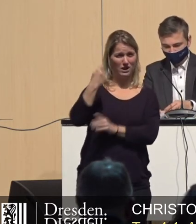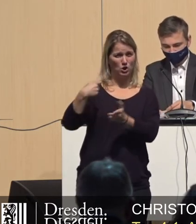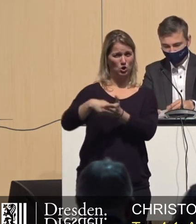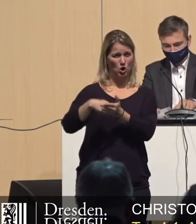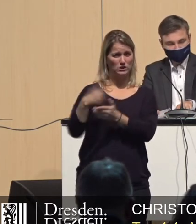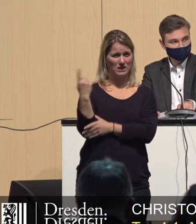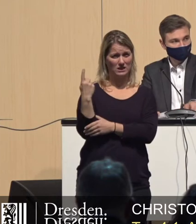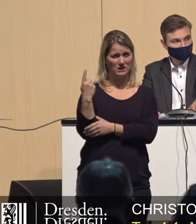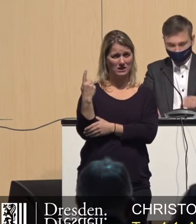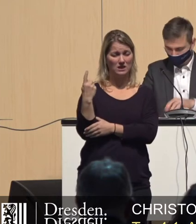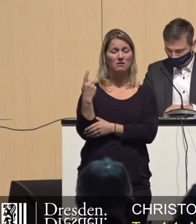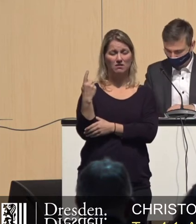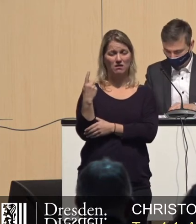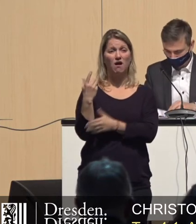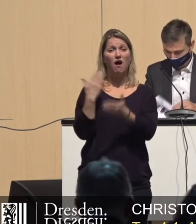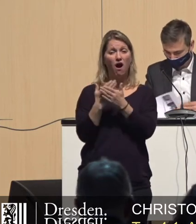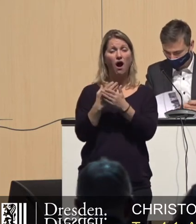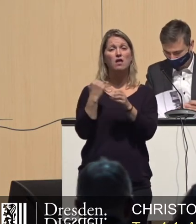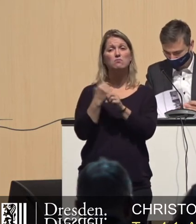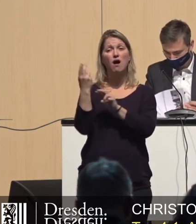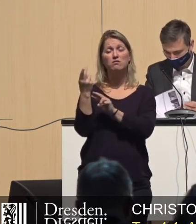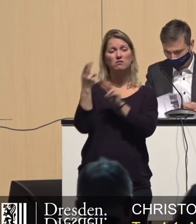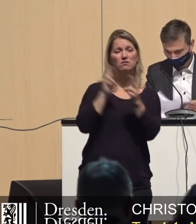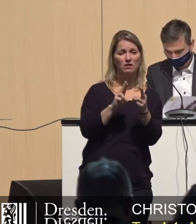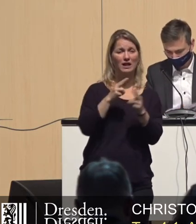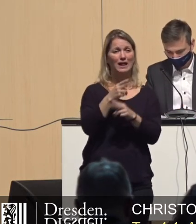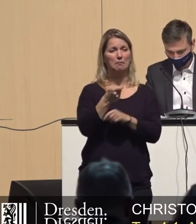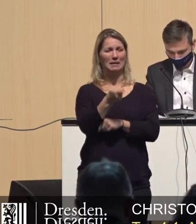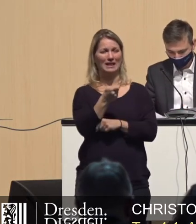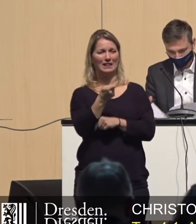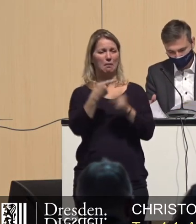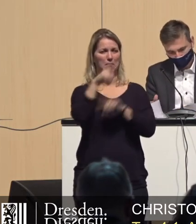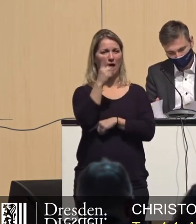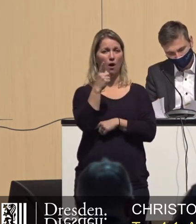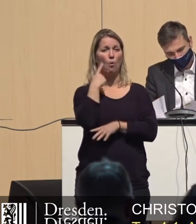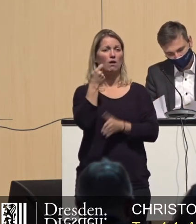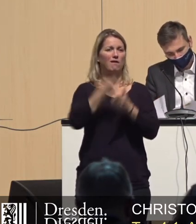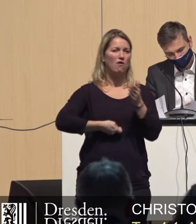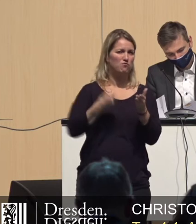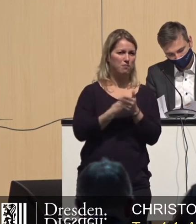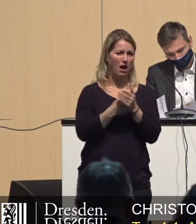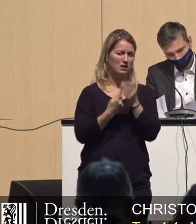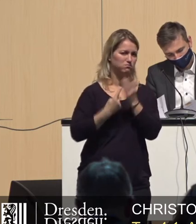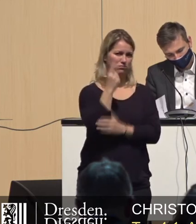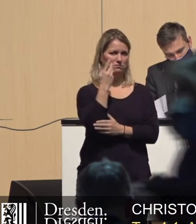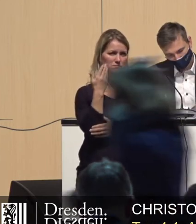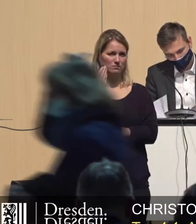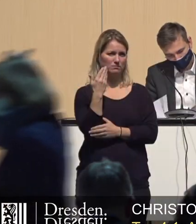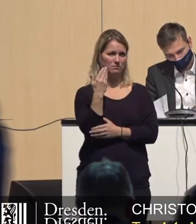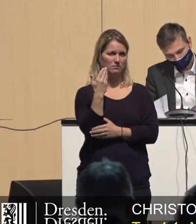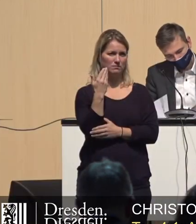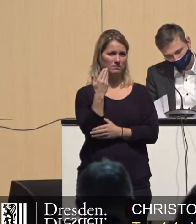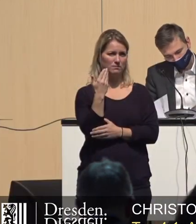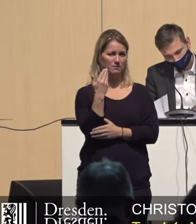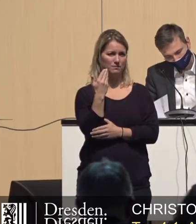Endes zu höheren Mieten beziehungsweise zu einem höheren Kaufpreis führen. Diese Überfrachtung